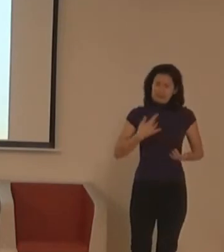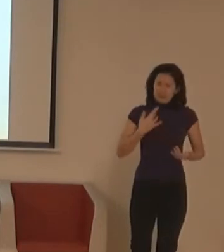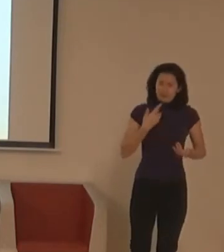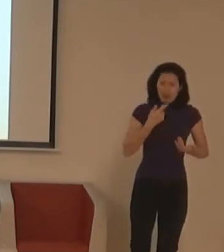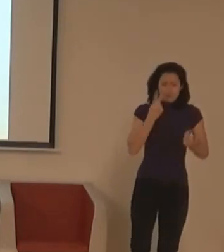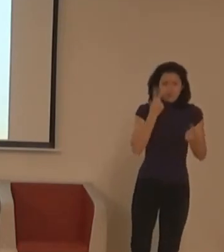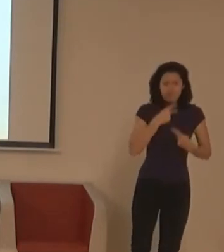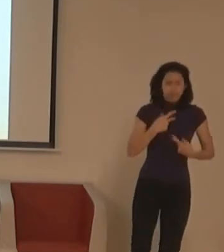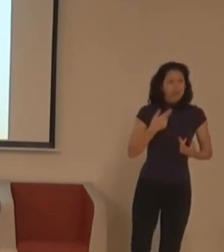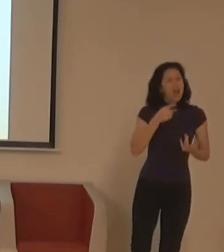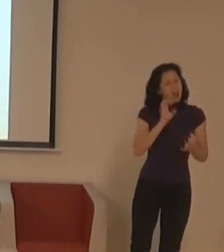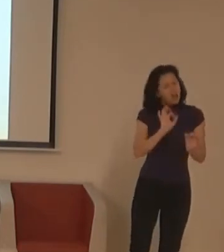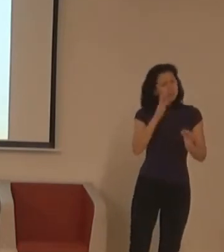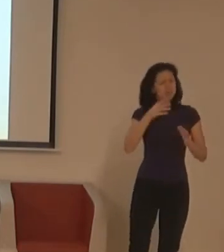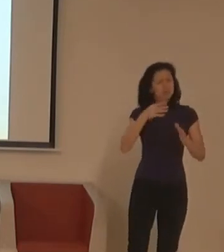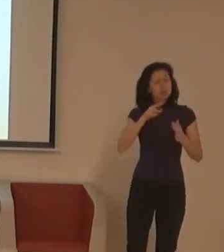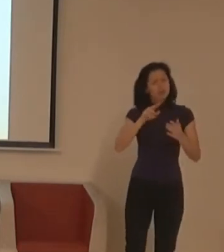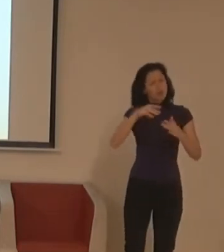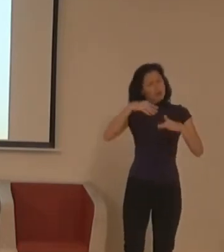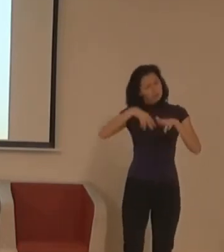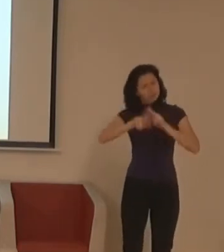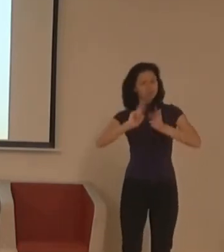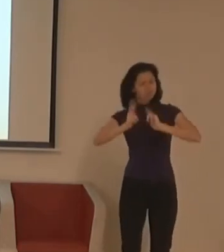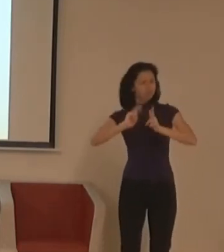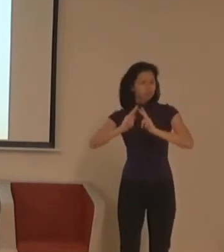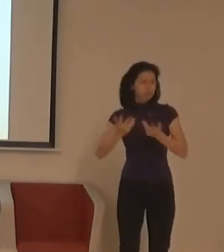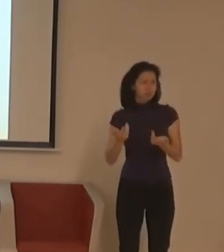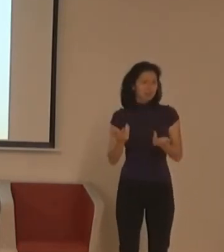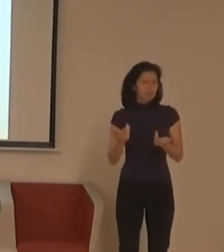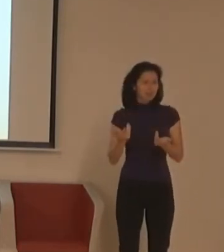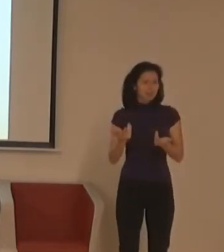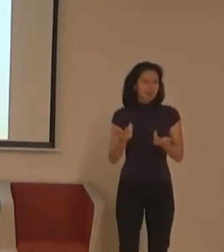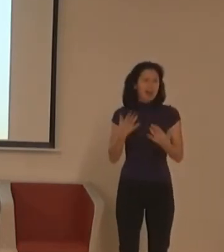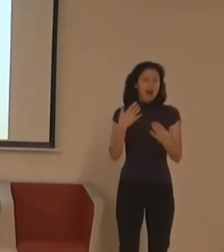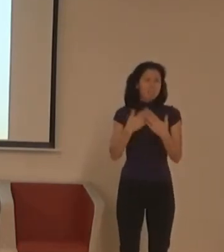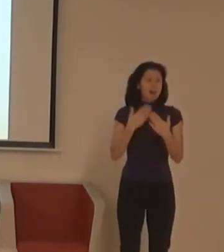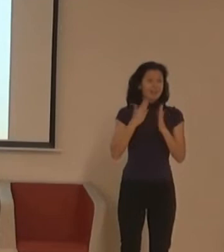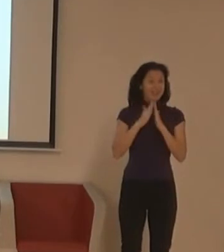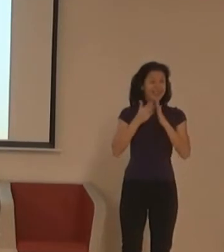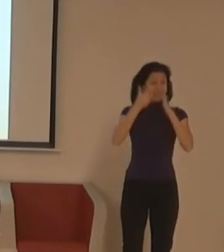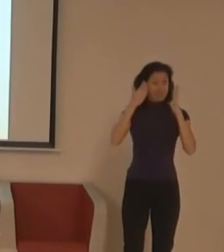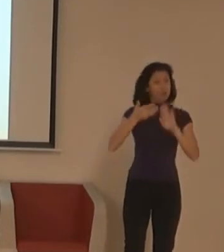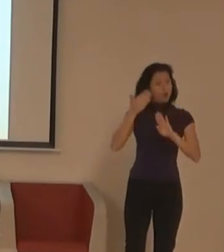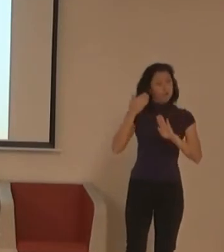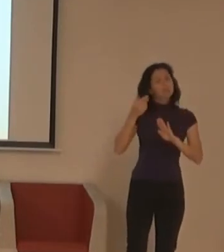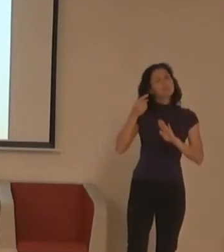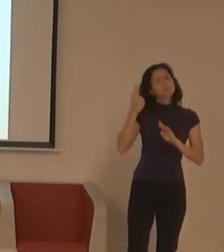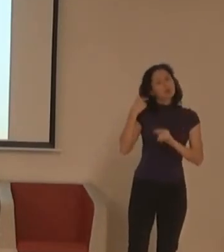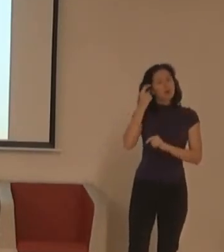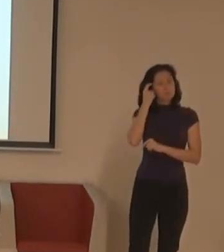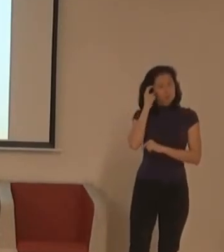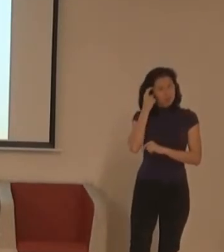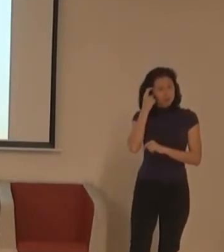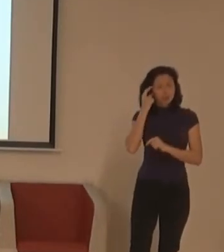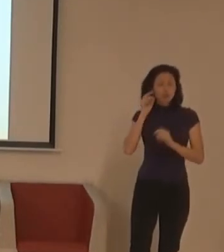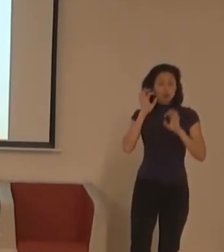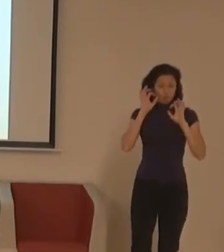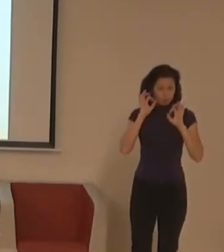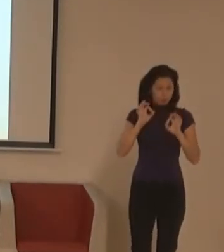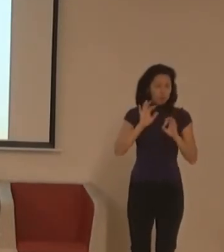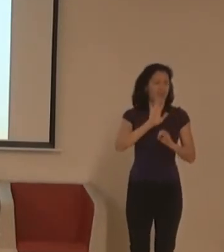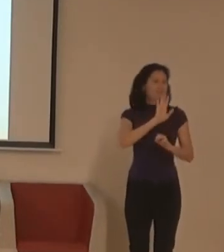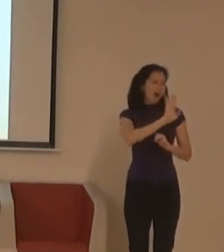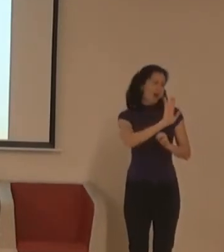přálabych si čtení ve znakovém jazyce. A knihovny donedávna měla takovou, mali jen to řešení, že třeba nabízet v rámci knižního